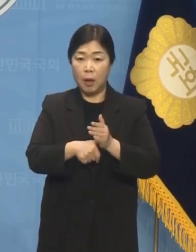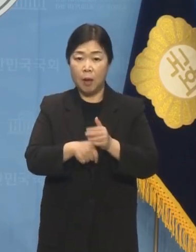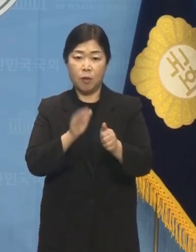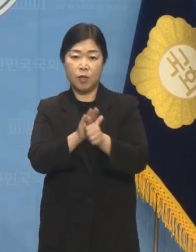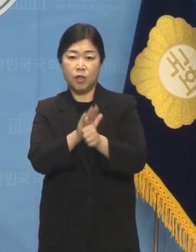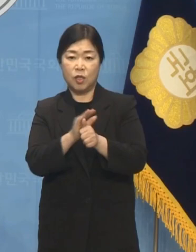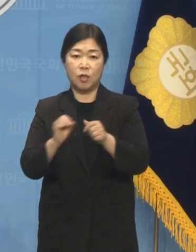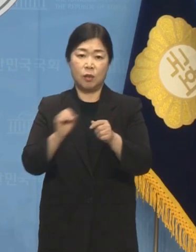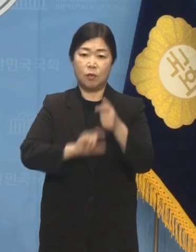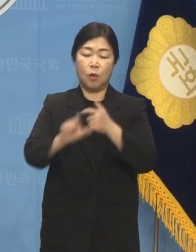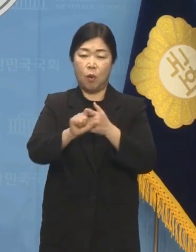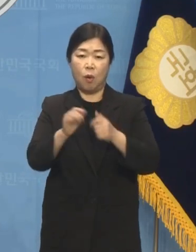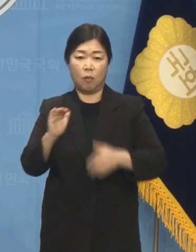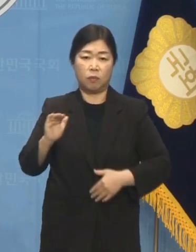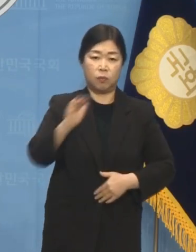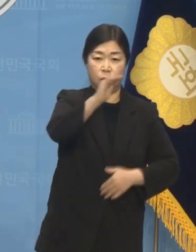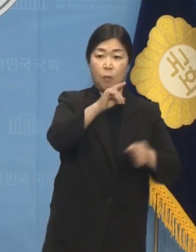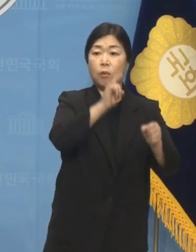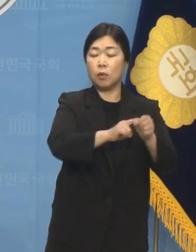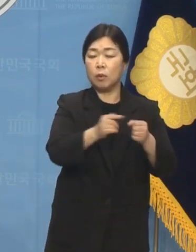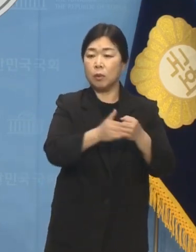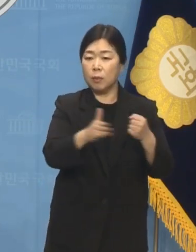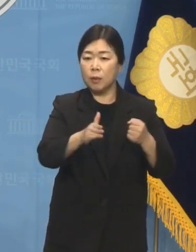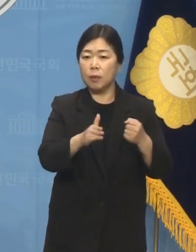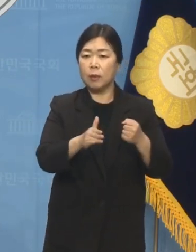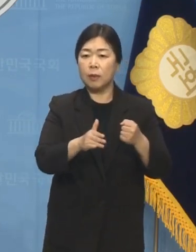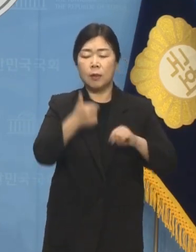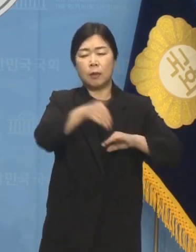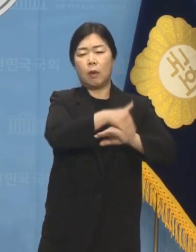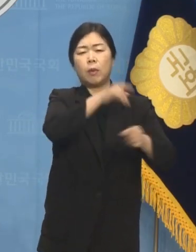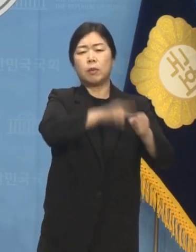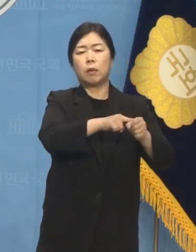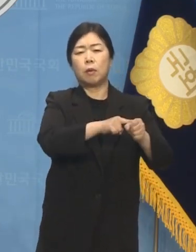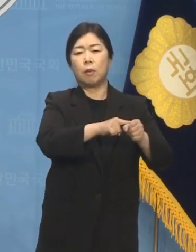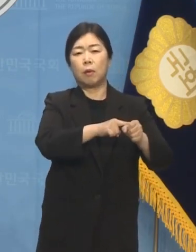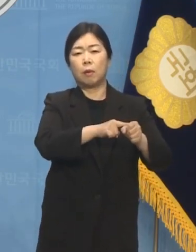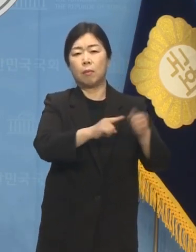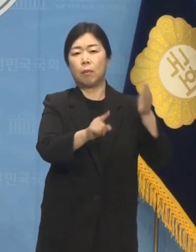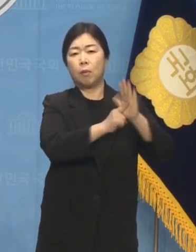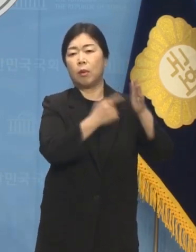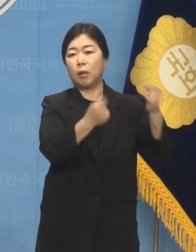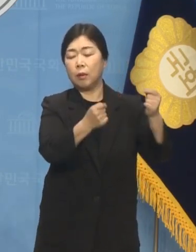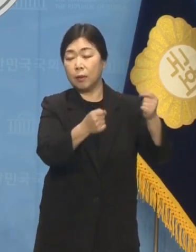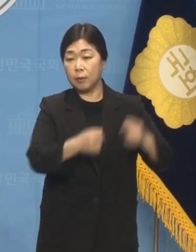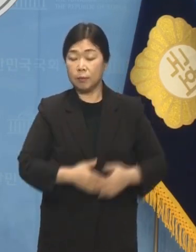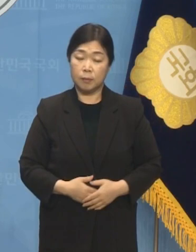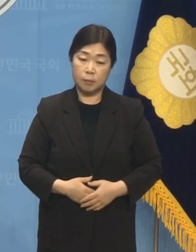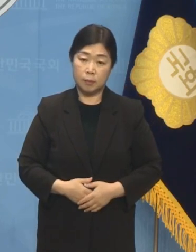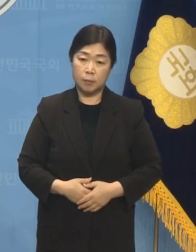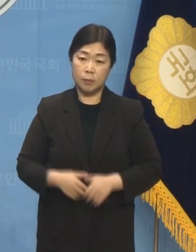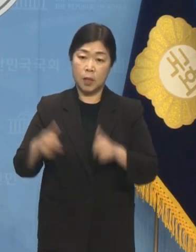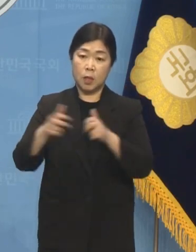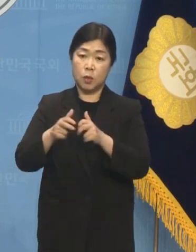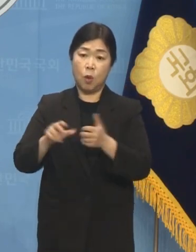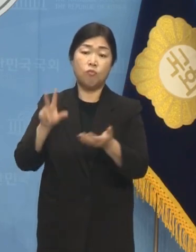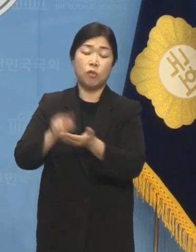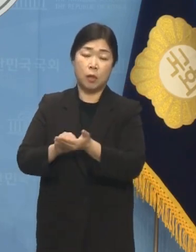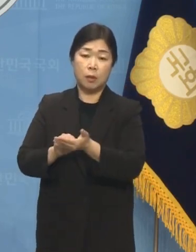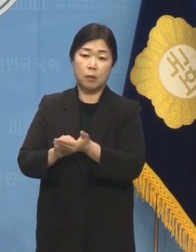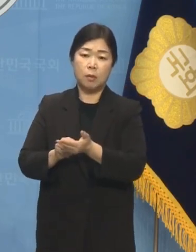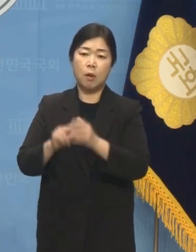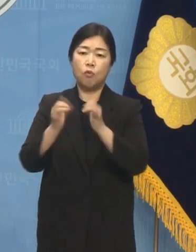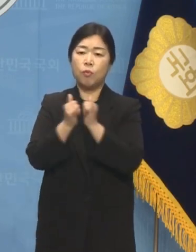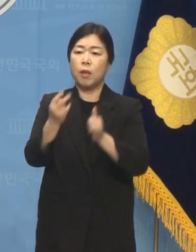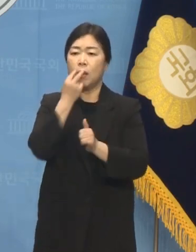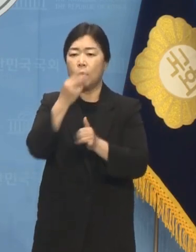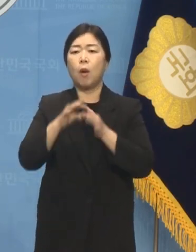의료대란은 곧 국민의 생명과 안전에 직결되는 문제입니다. 의정 갈등을 두고